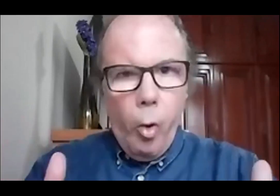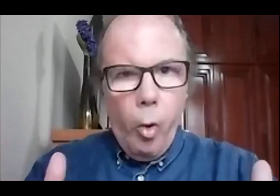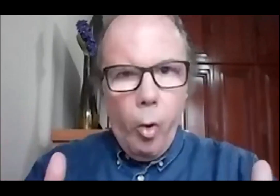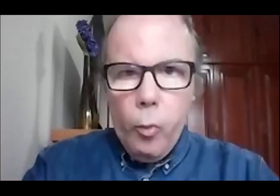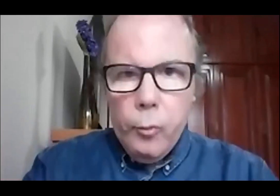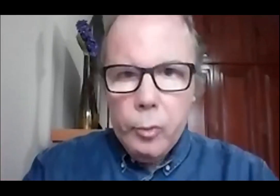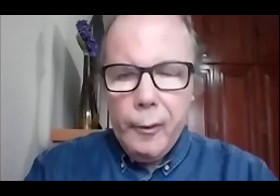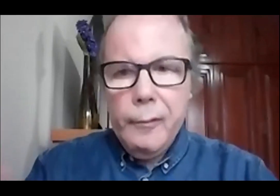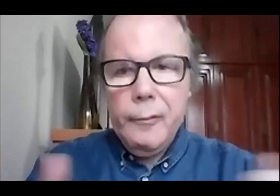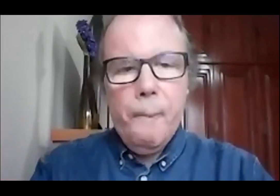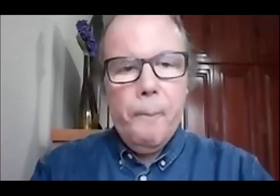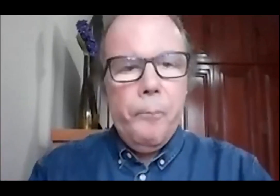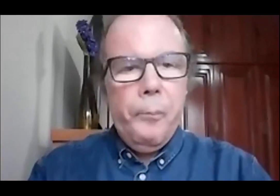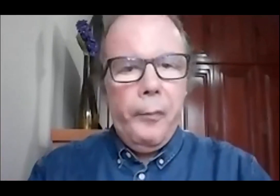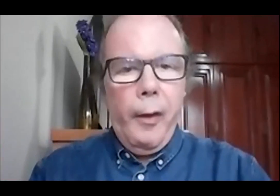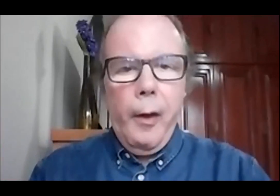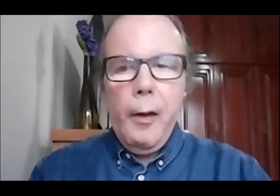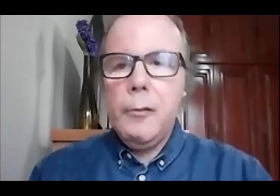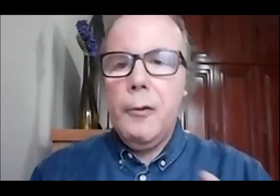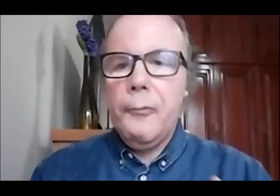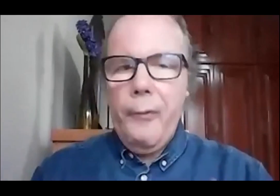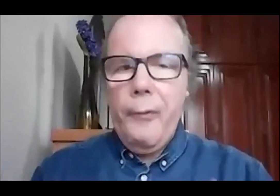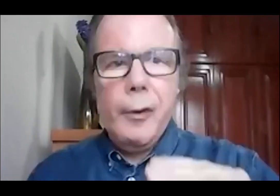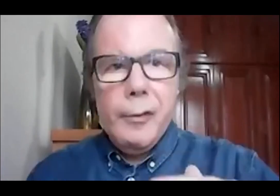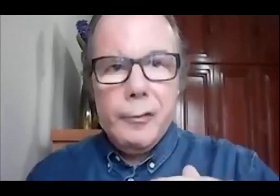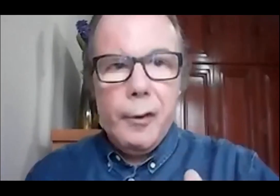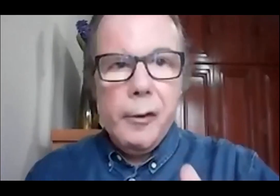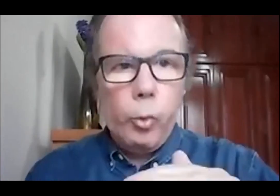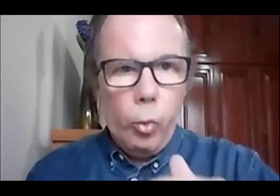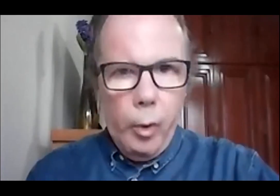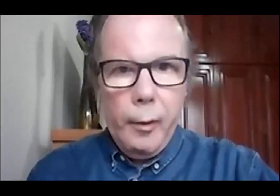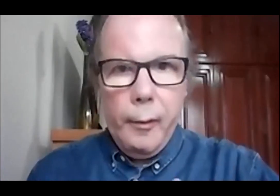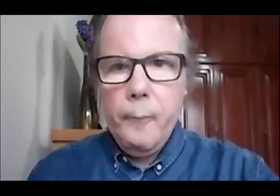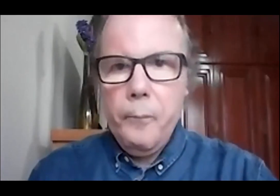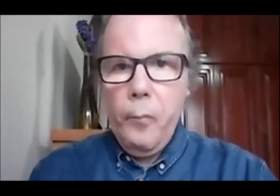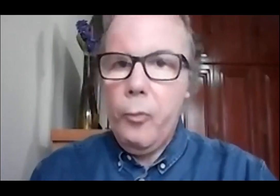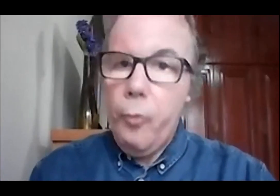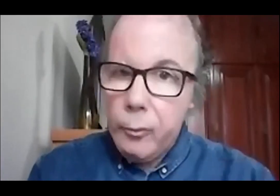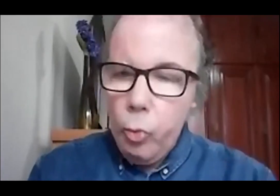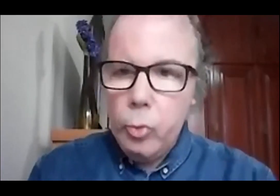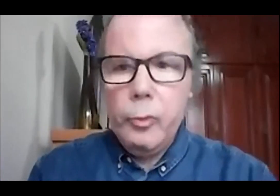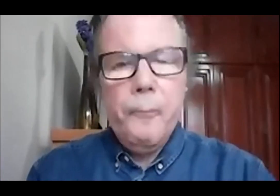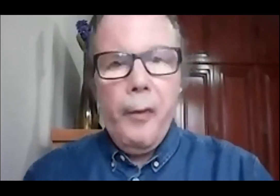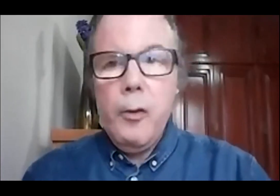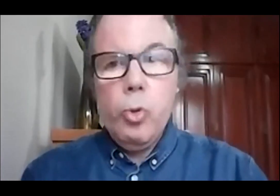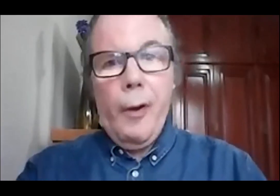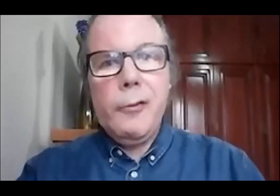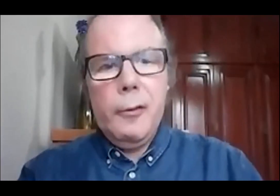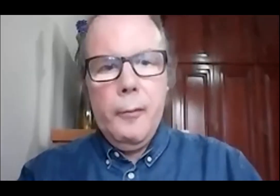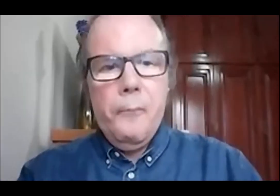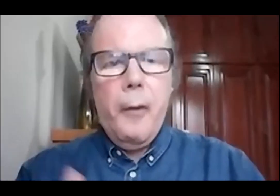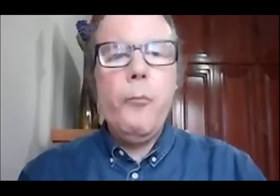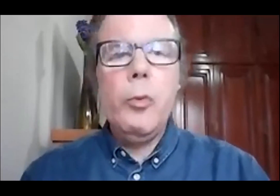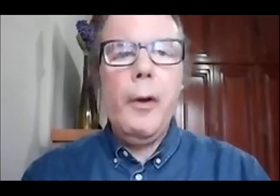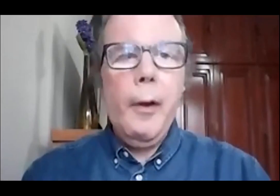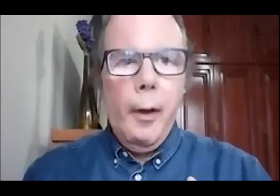nessa hora conversar com vocês é, de fato, o transcripor, o voz novo e o chat,